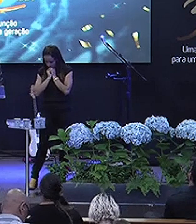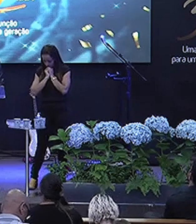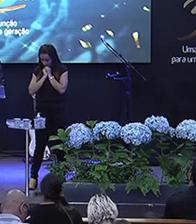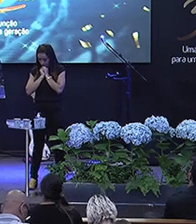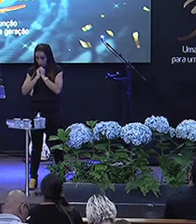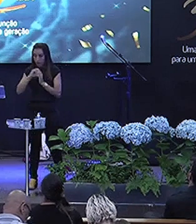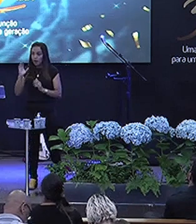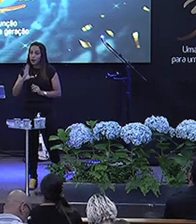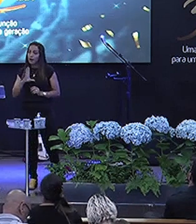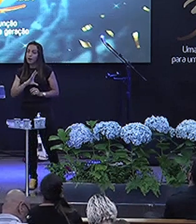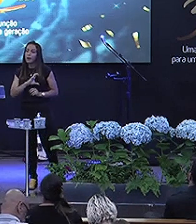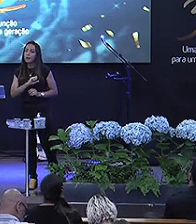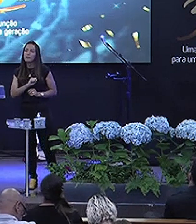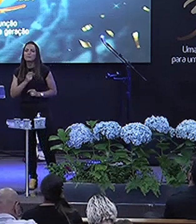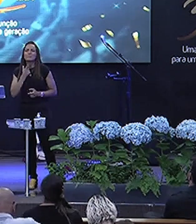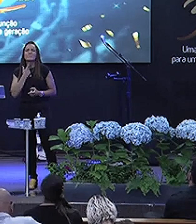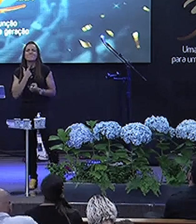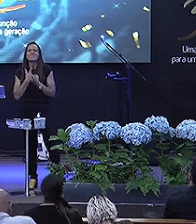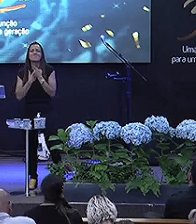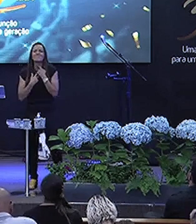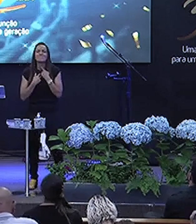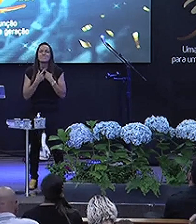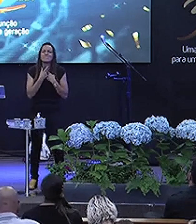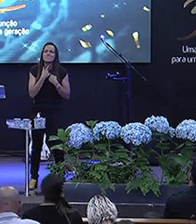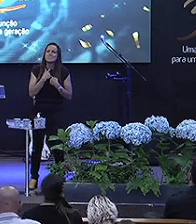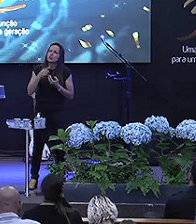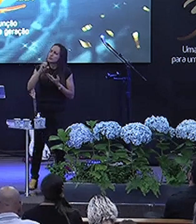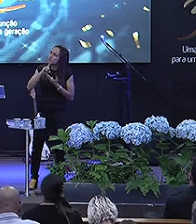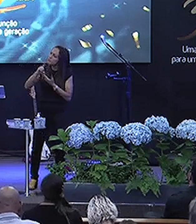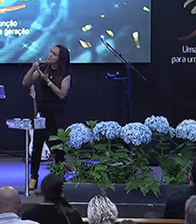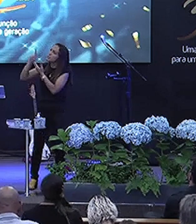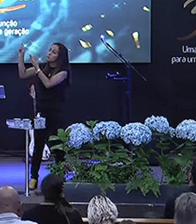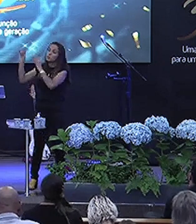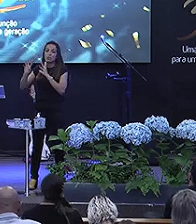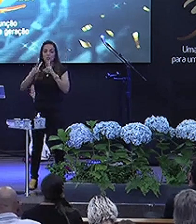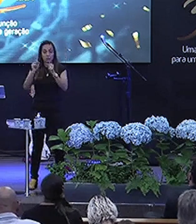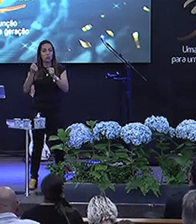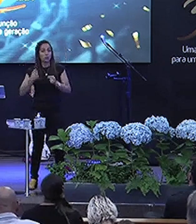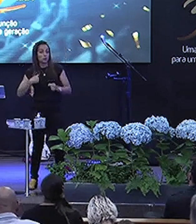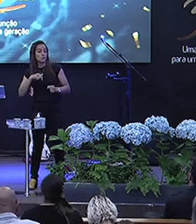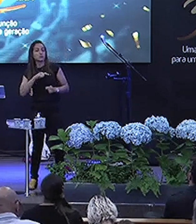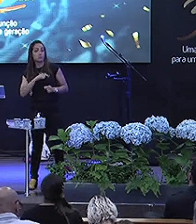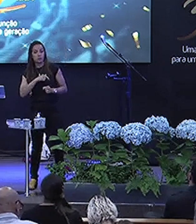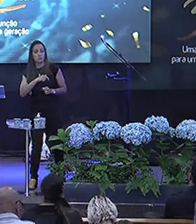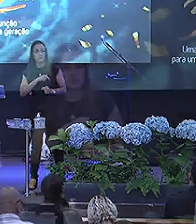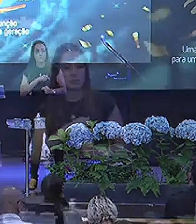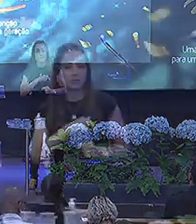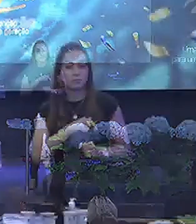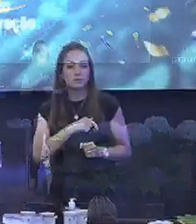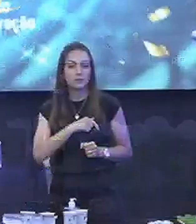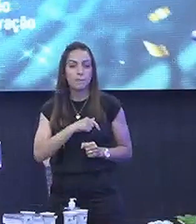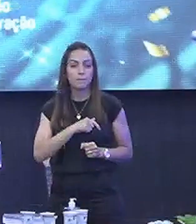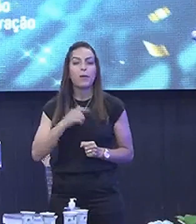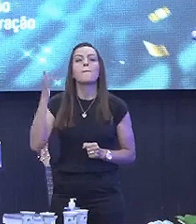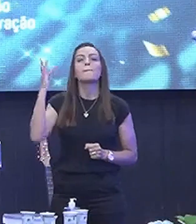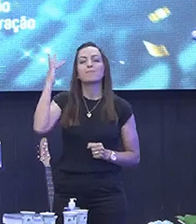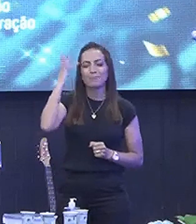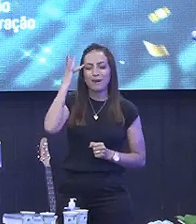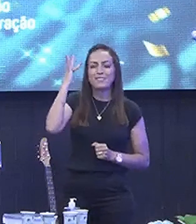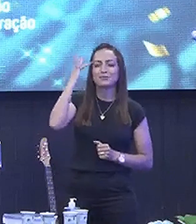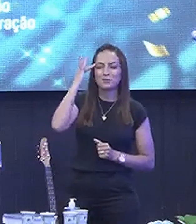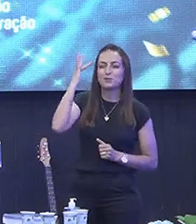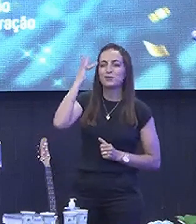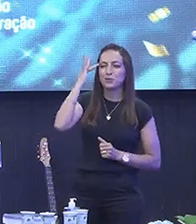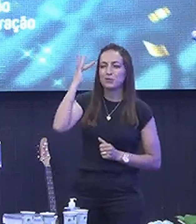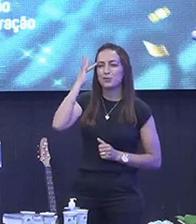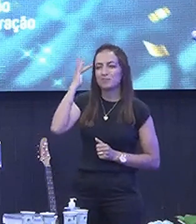Amado, é desejo de Deus que todos nós sejamos maduros Se tem uma